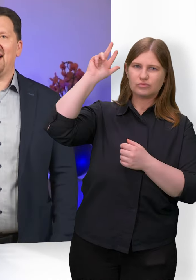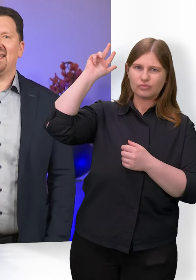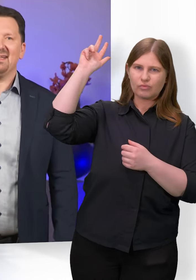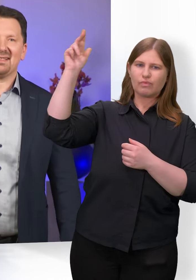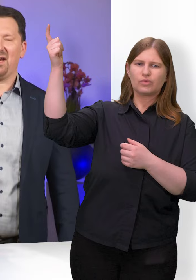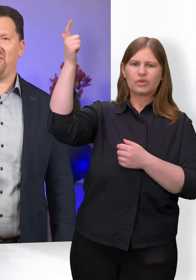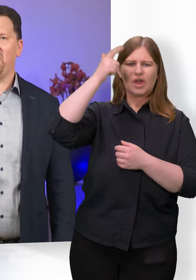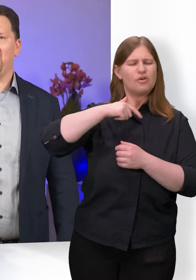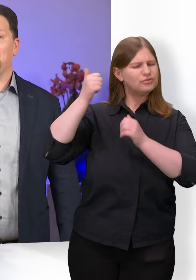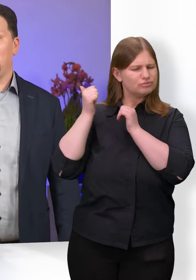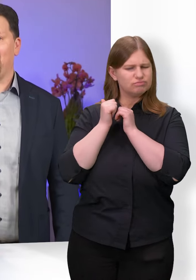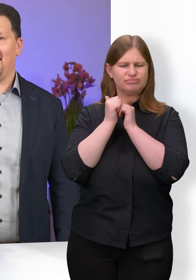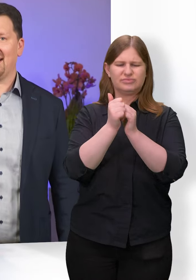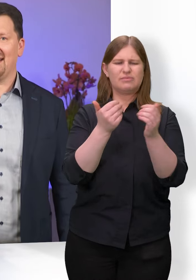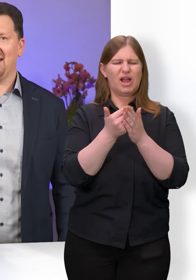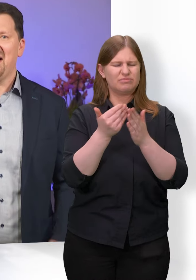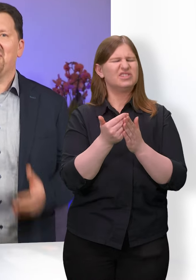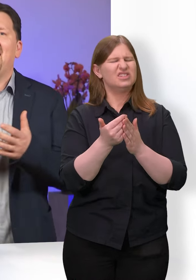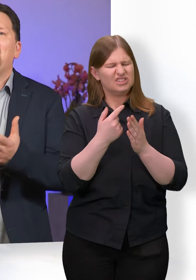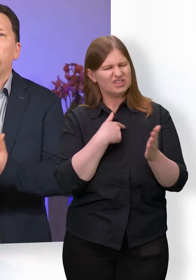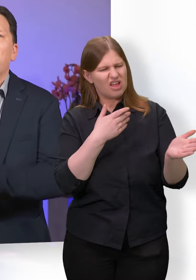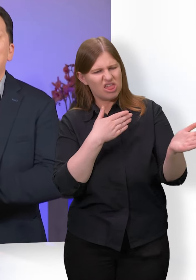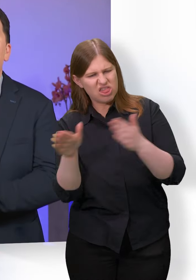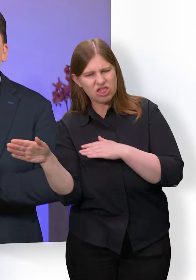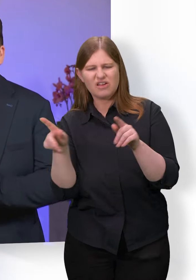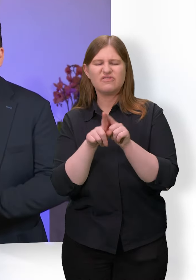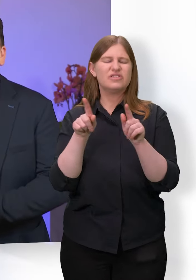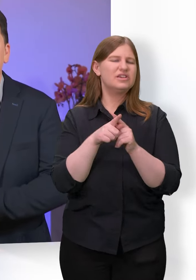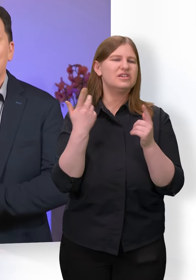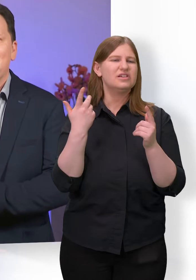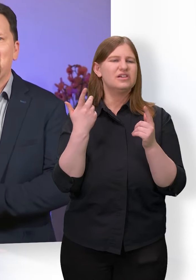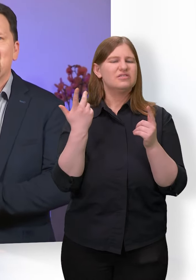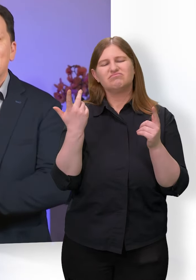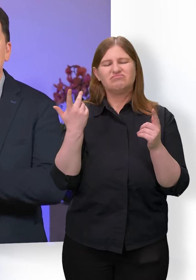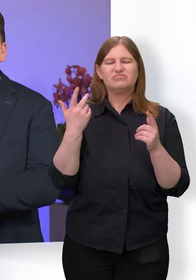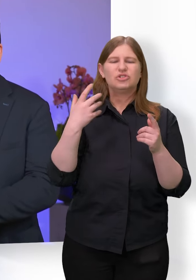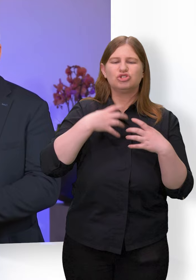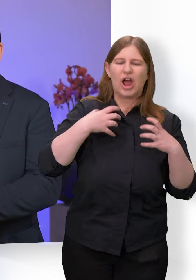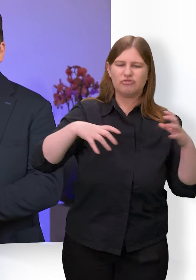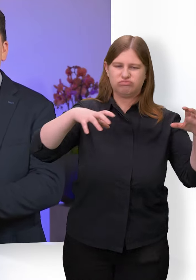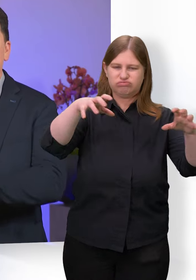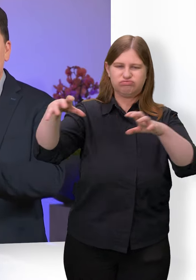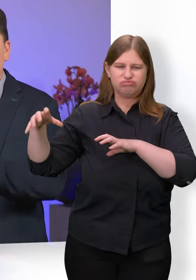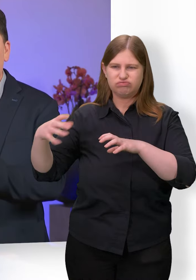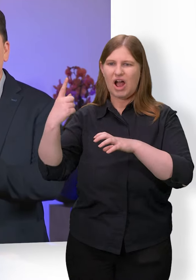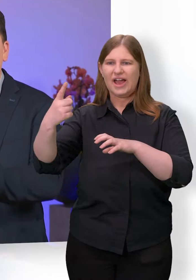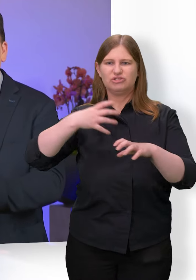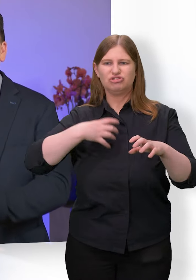ein Hirte einem verlorenen Schaf nachgeht, weil er nun mal die Verantwortung für seinen Besitz ernst nimmt, seinen Besitz, seine